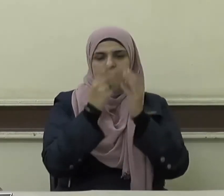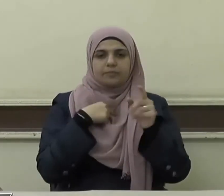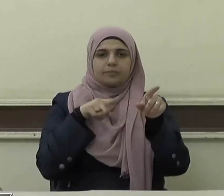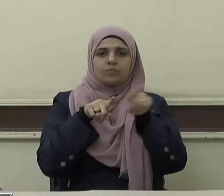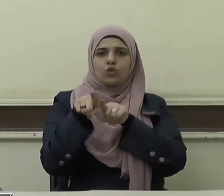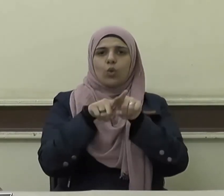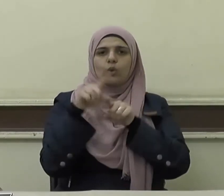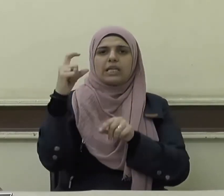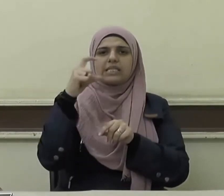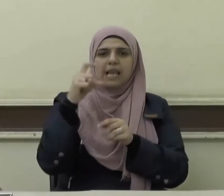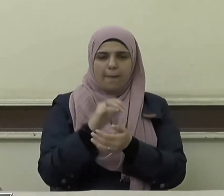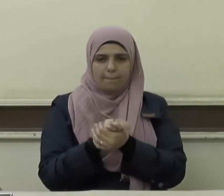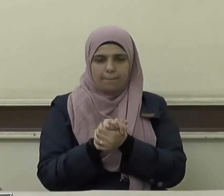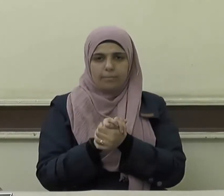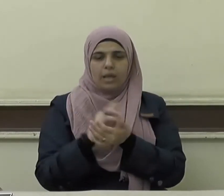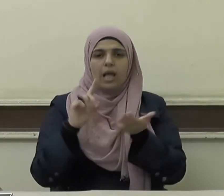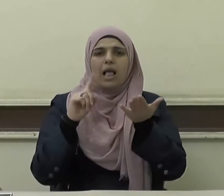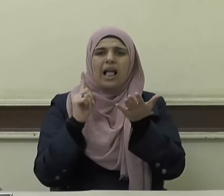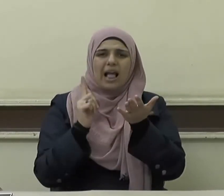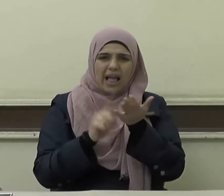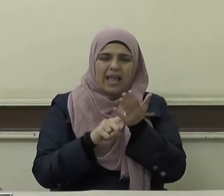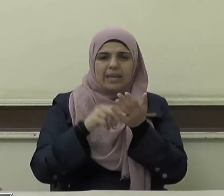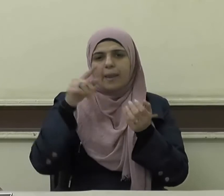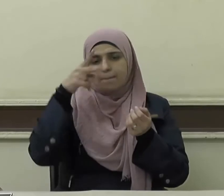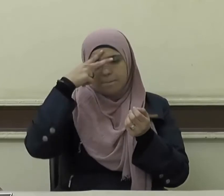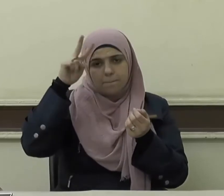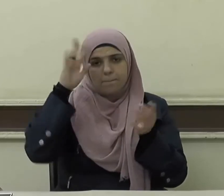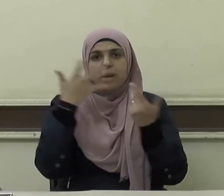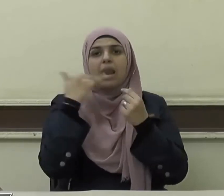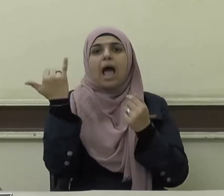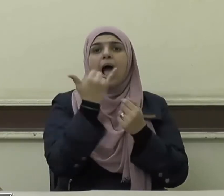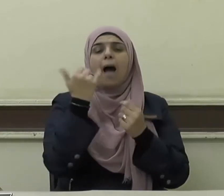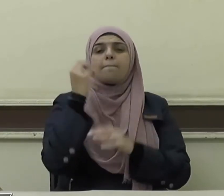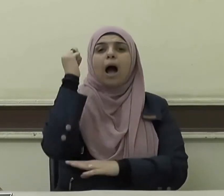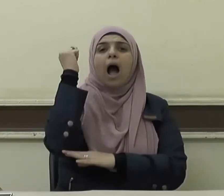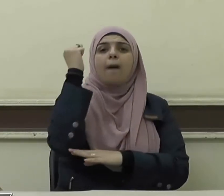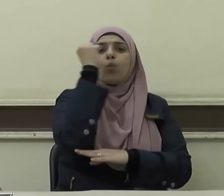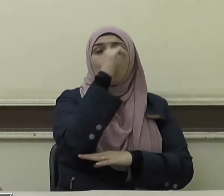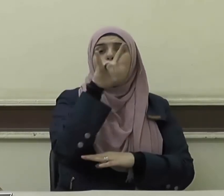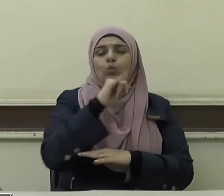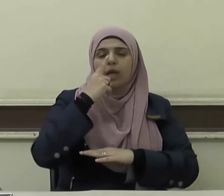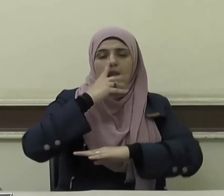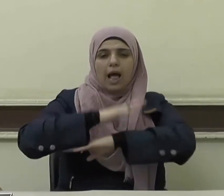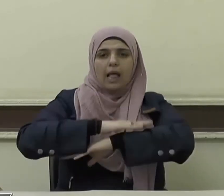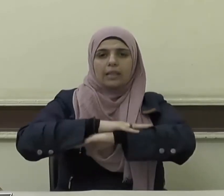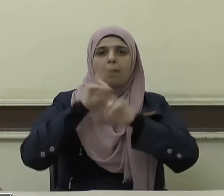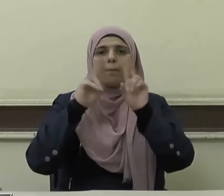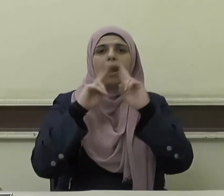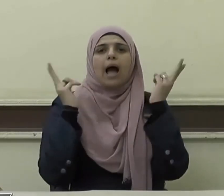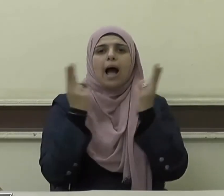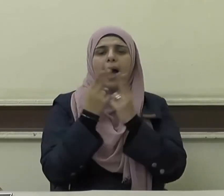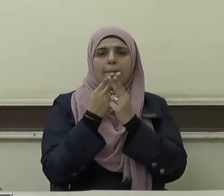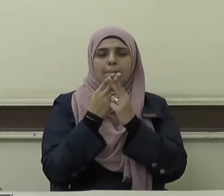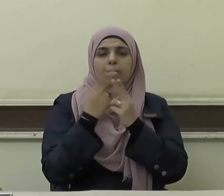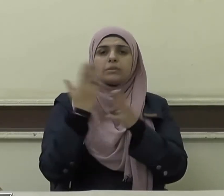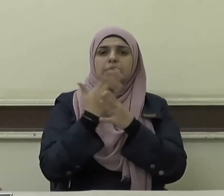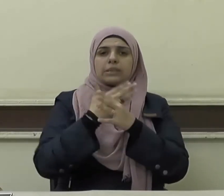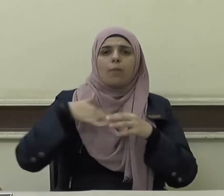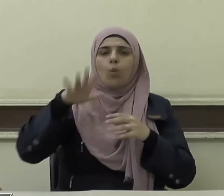الدين إخوة الإسلام إن من أهم أعمدة الآداب العامة التي